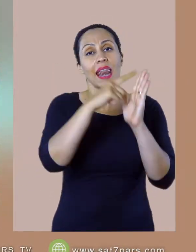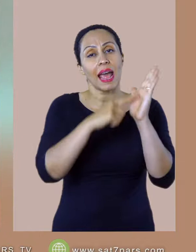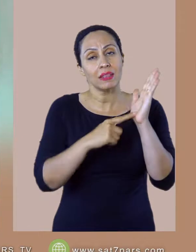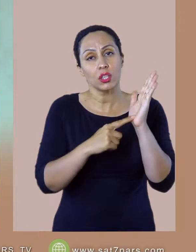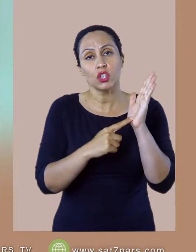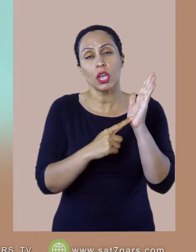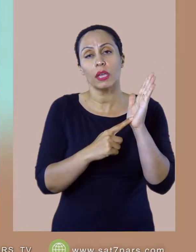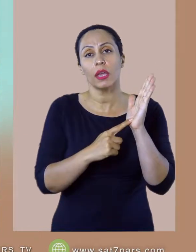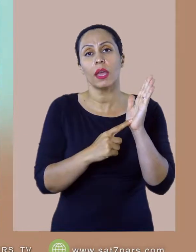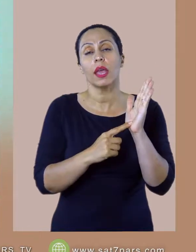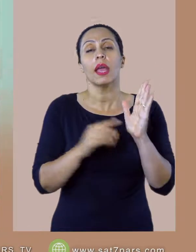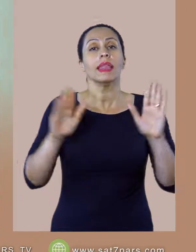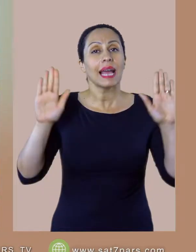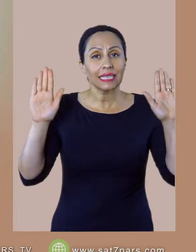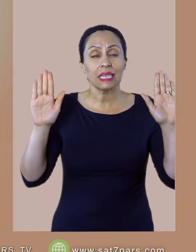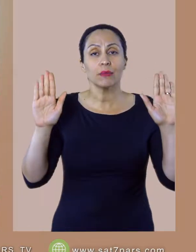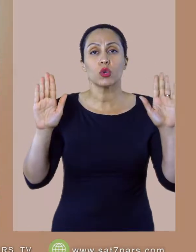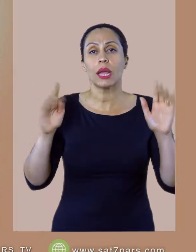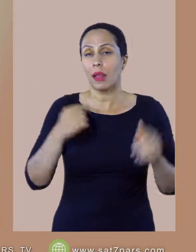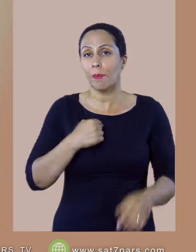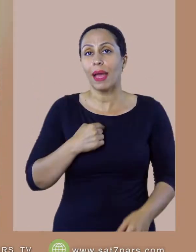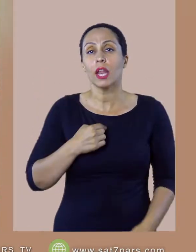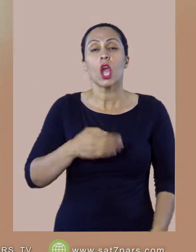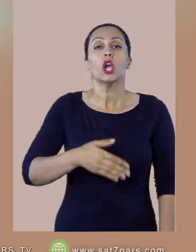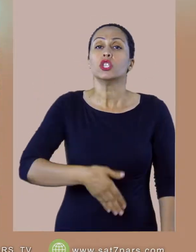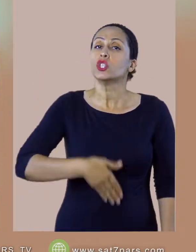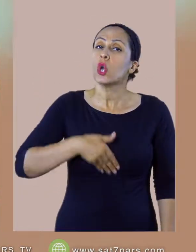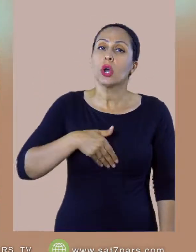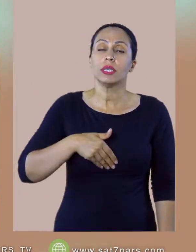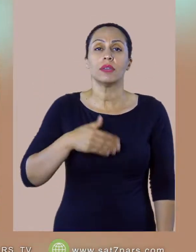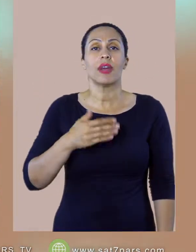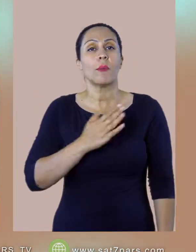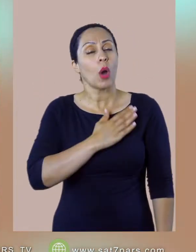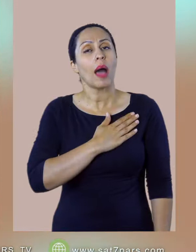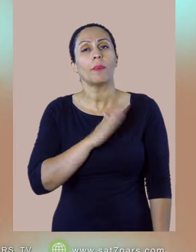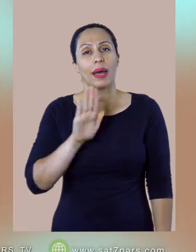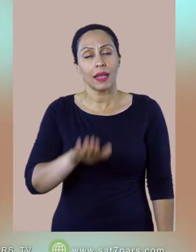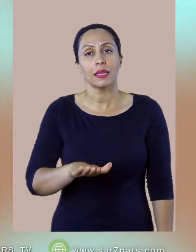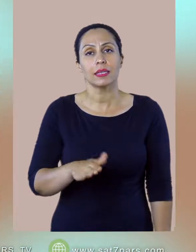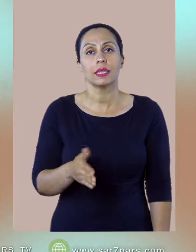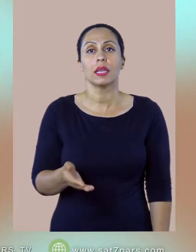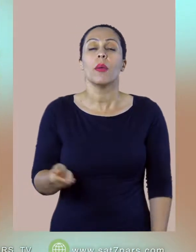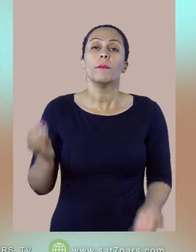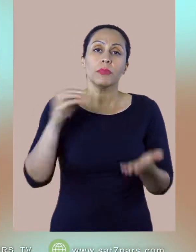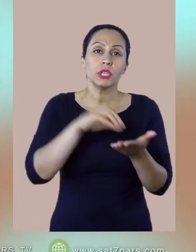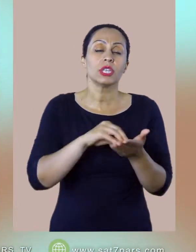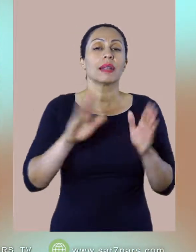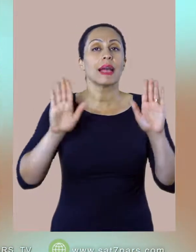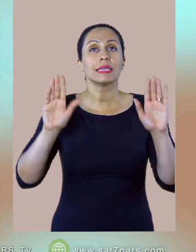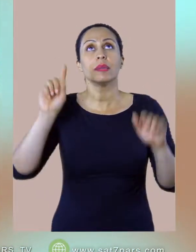این تسلیم شدن میشه شادی محبت چیزهای زیبا و خوبی میشه پس بیشتر تسلیم میشم هرچقدر بیشتر